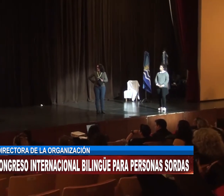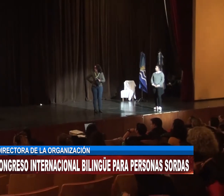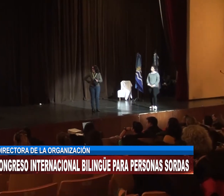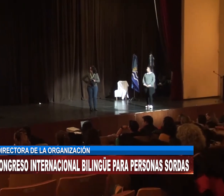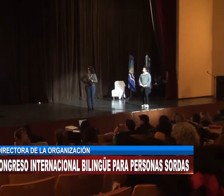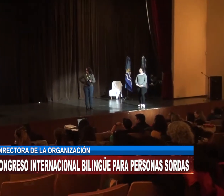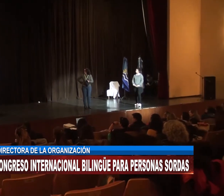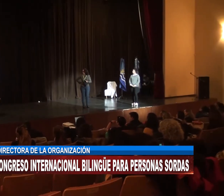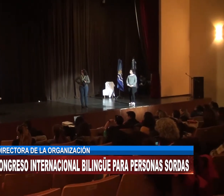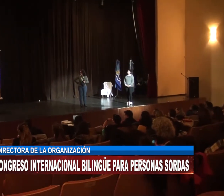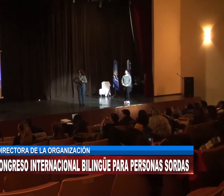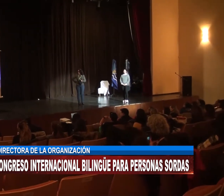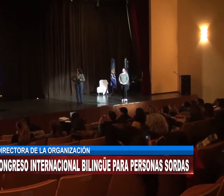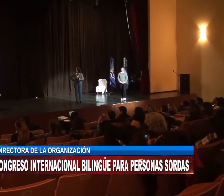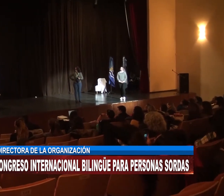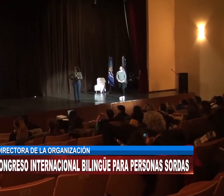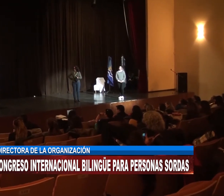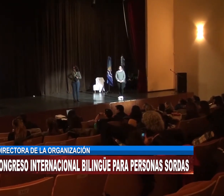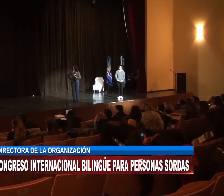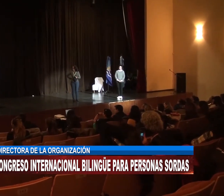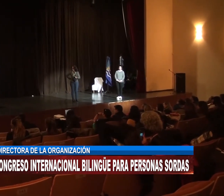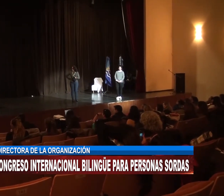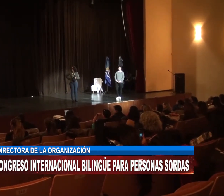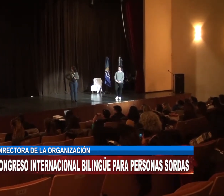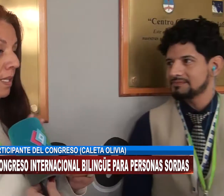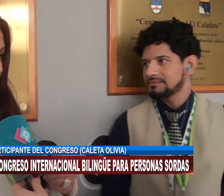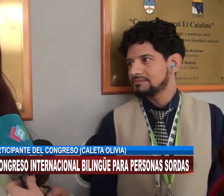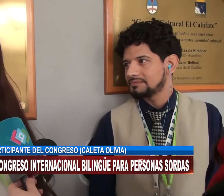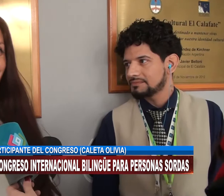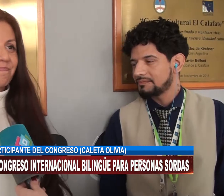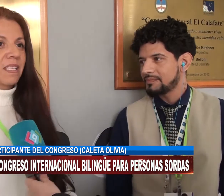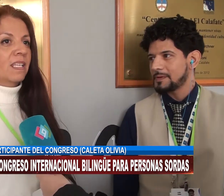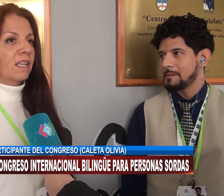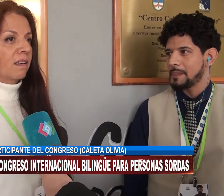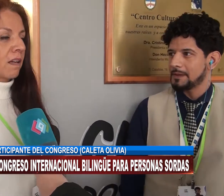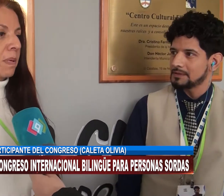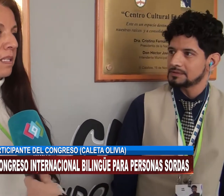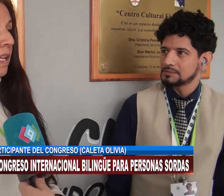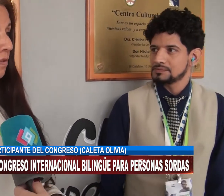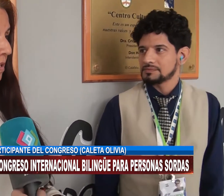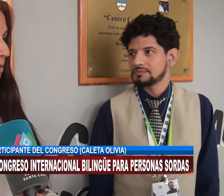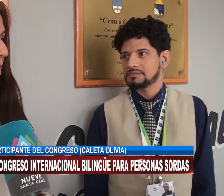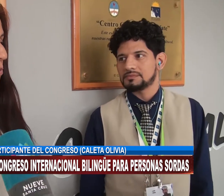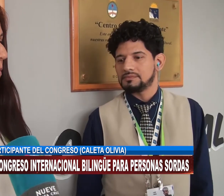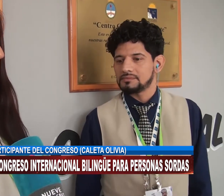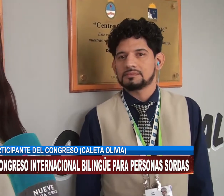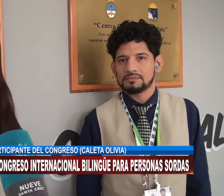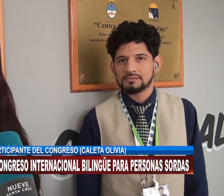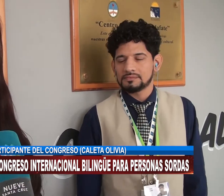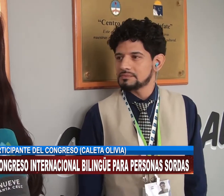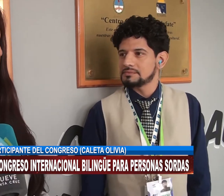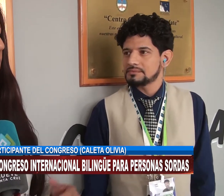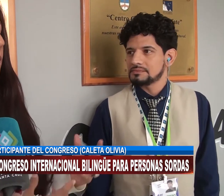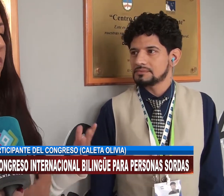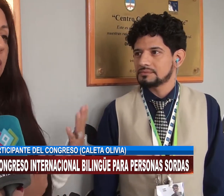desde Caleta Libia. Está junto a mí Luis, quien representa la Asociación de Sordos de